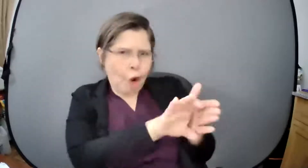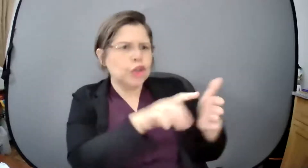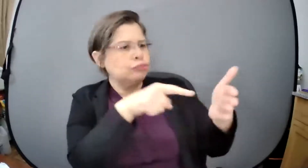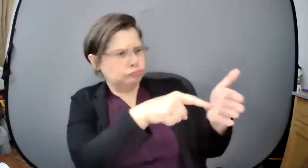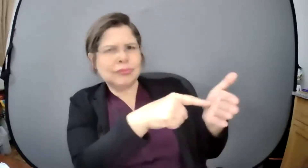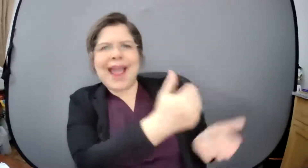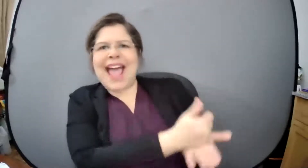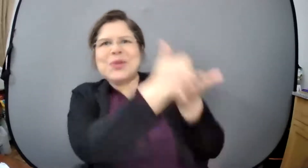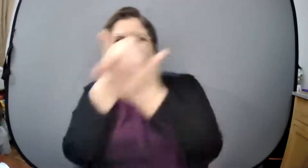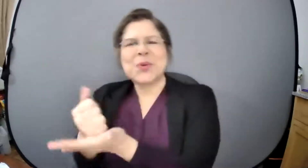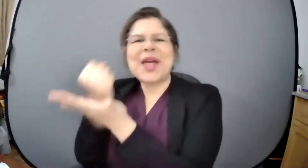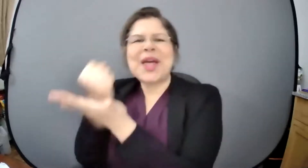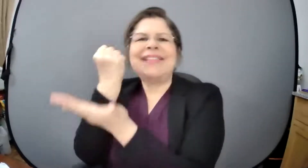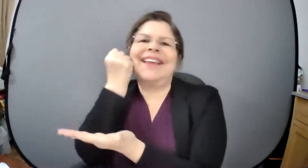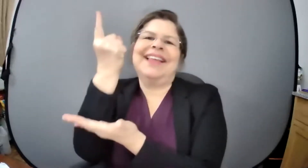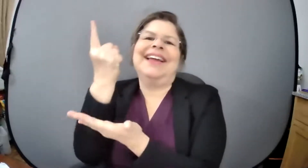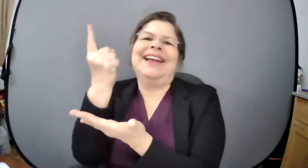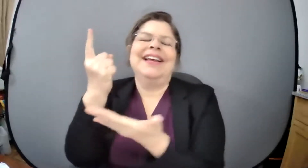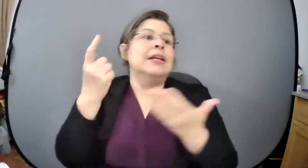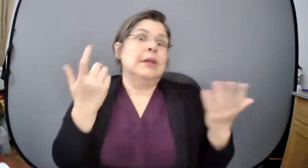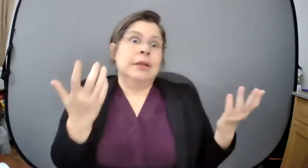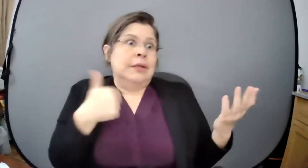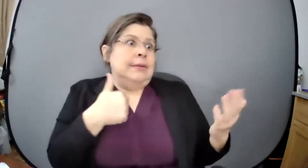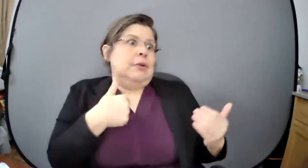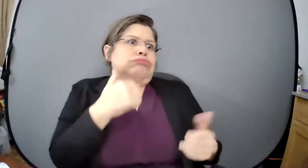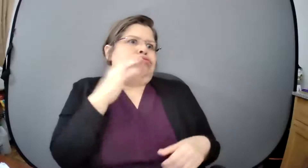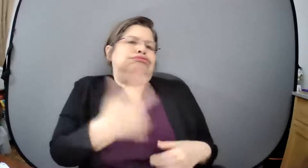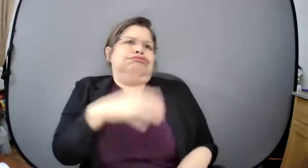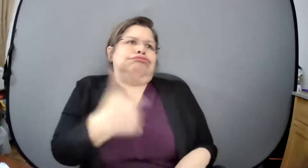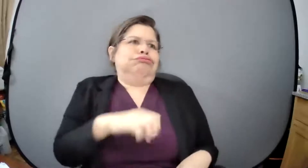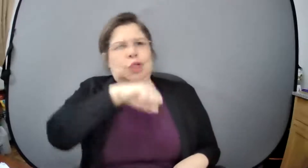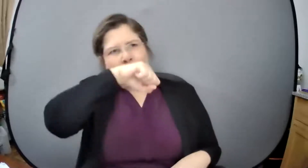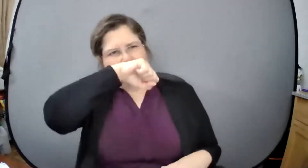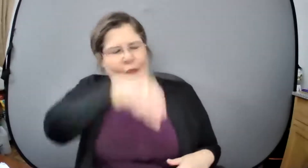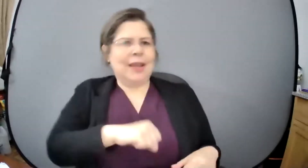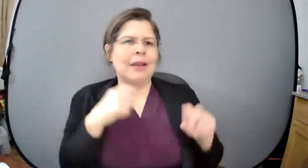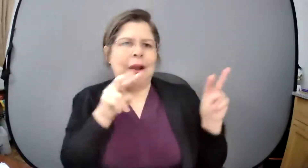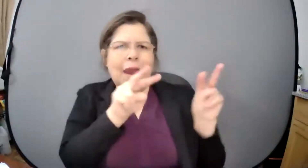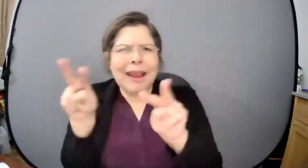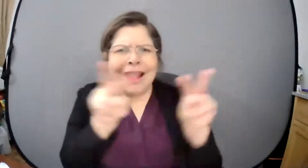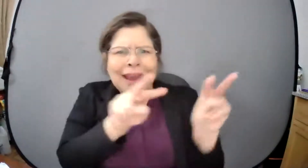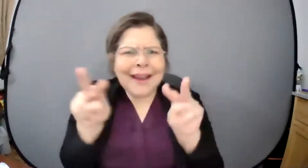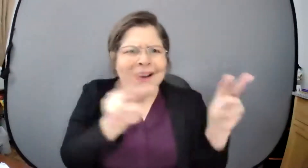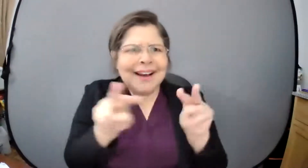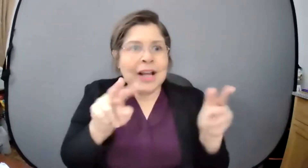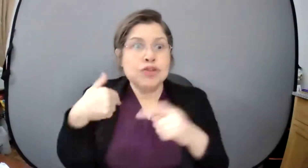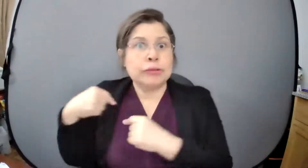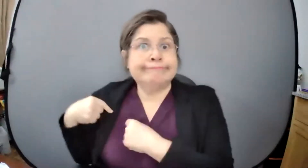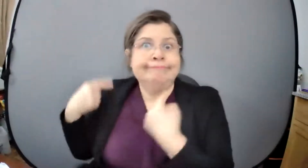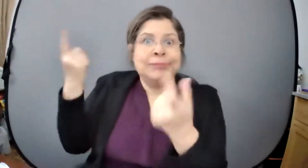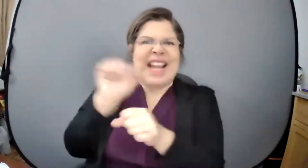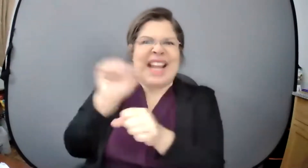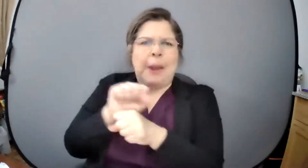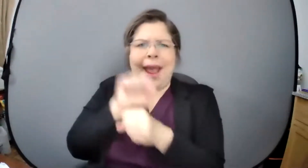suficiente trabajando en las comunidades y estamos, es